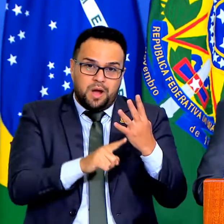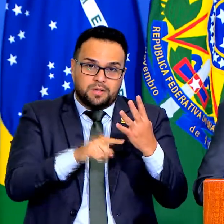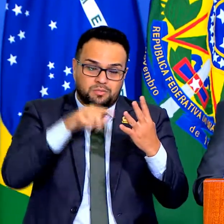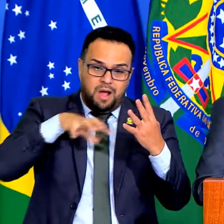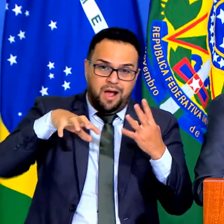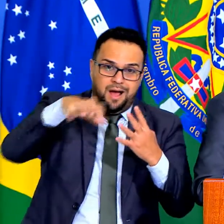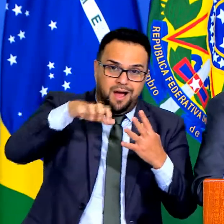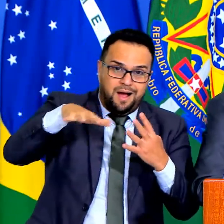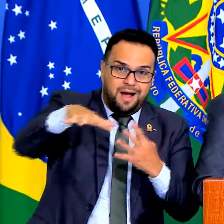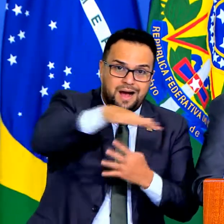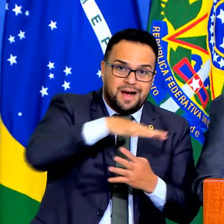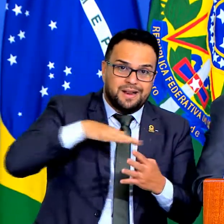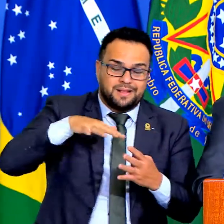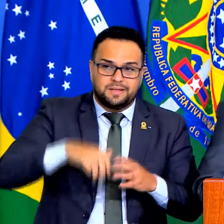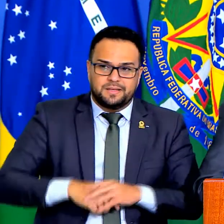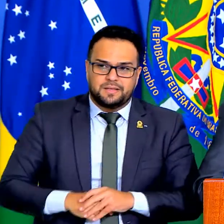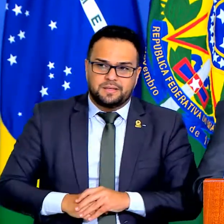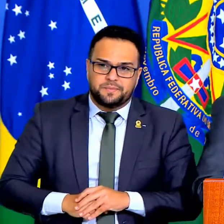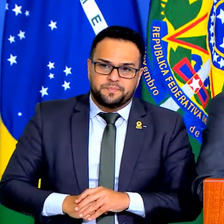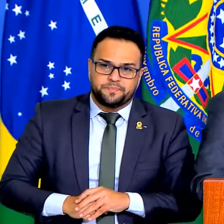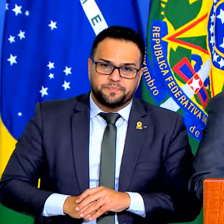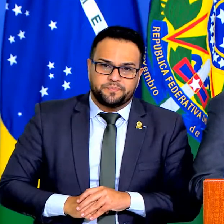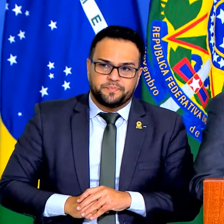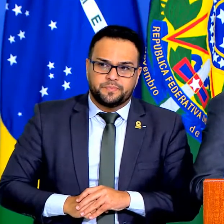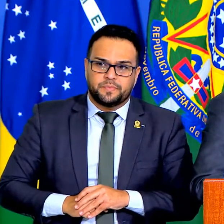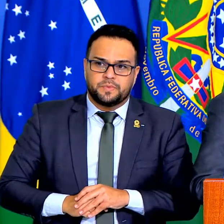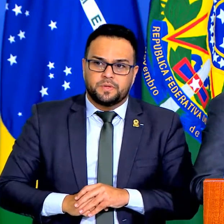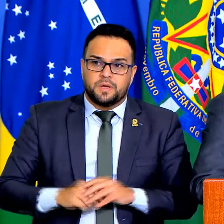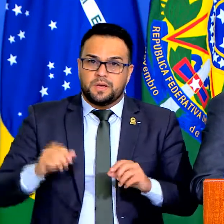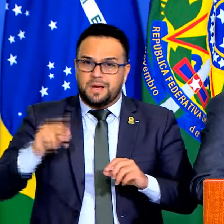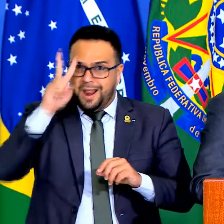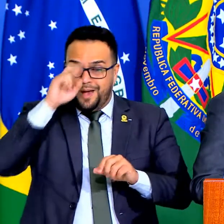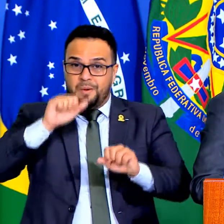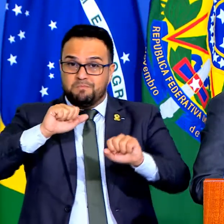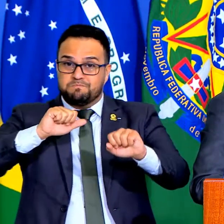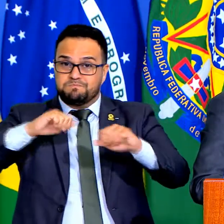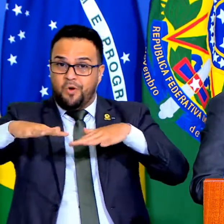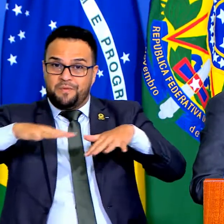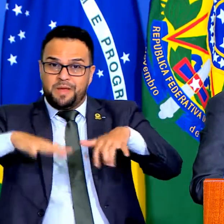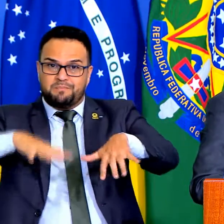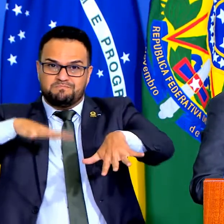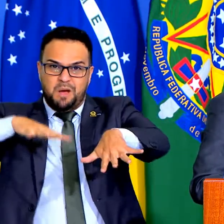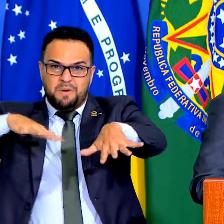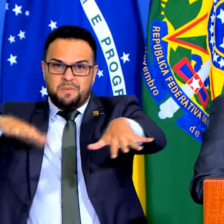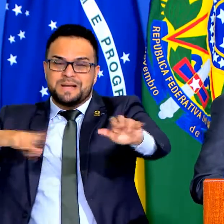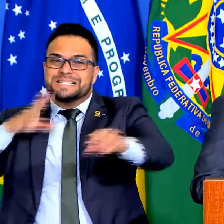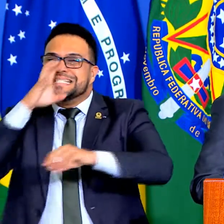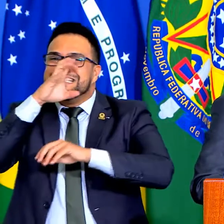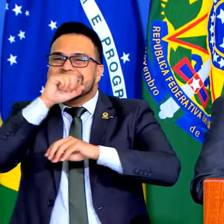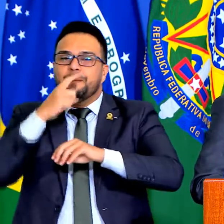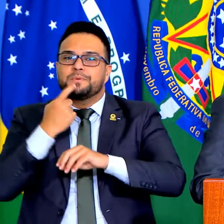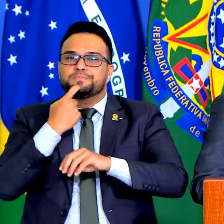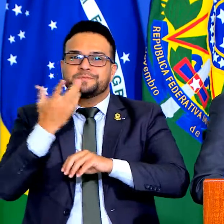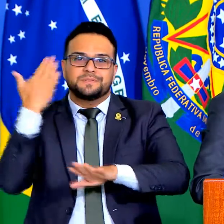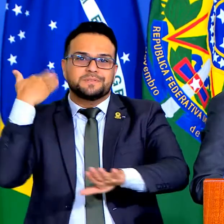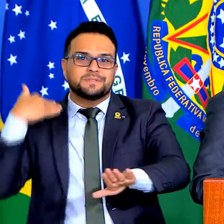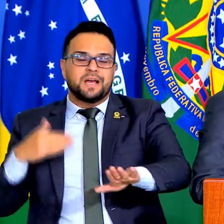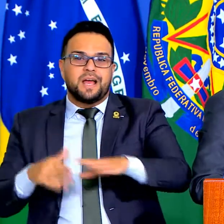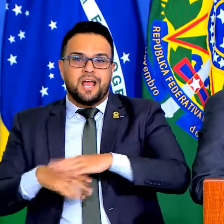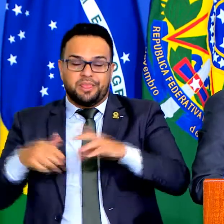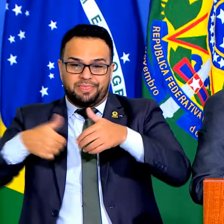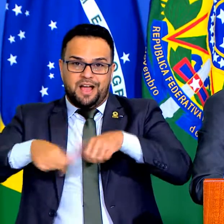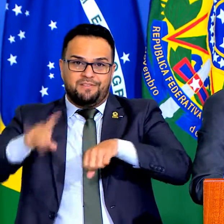movimento aqui do último sábado, se teve a curiosidade, eu vi por imagem porque não podia descer,